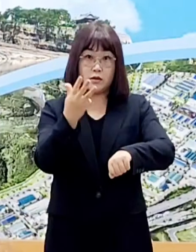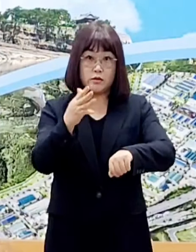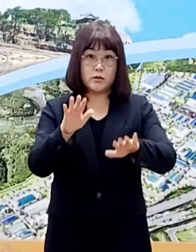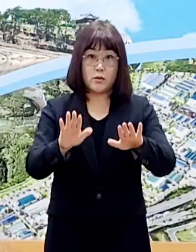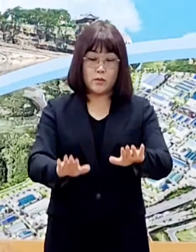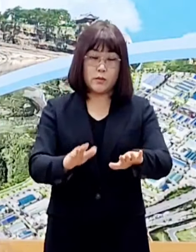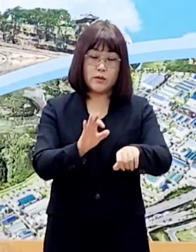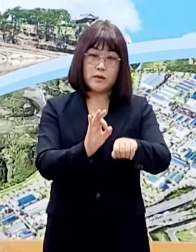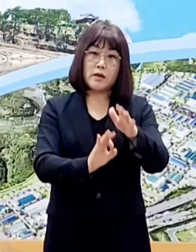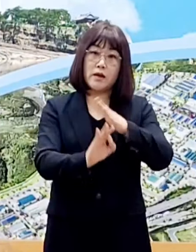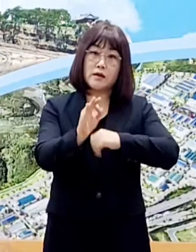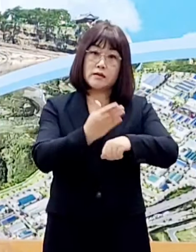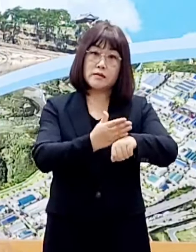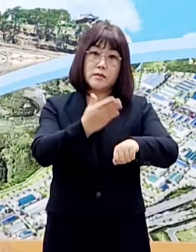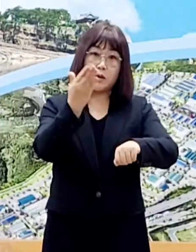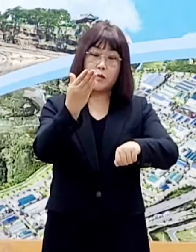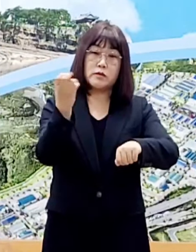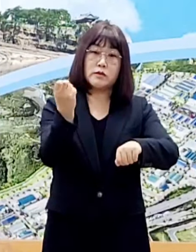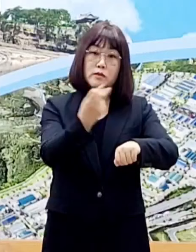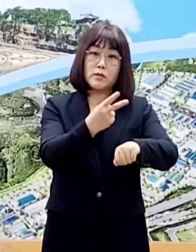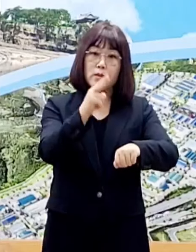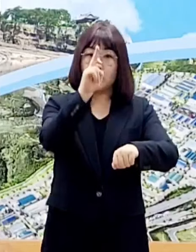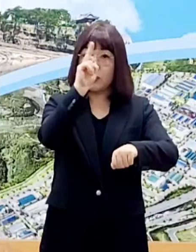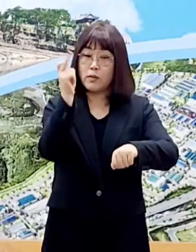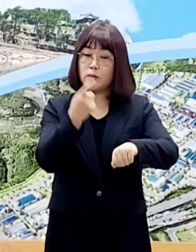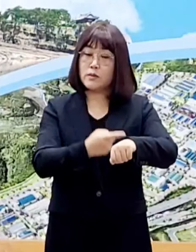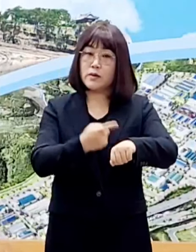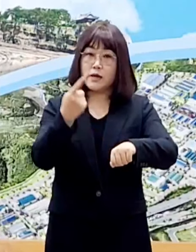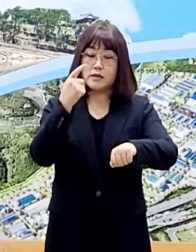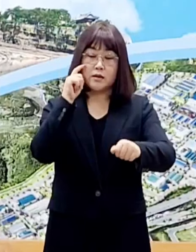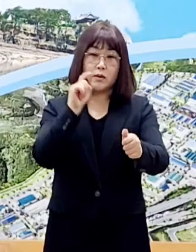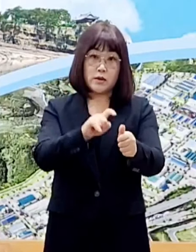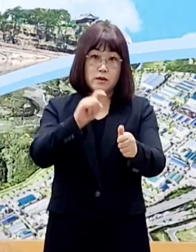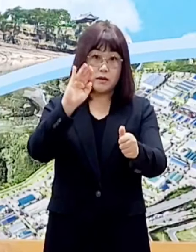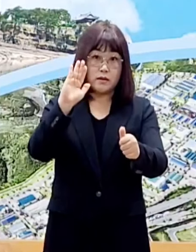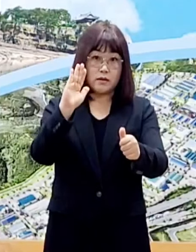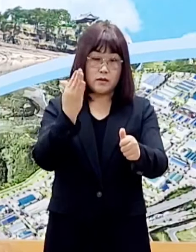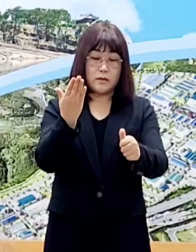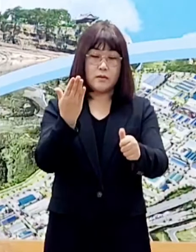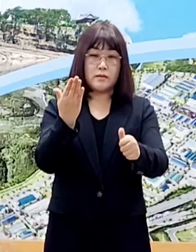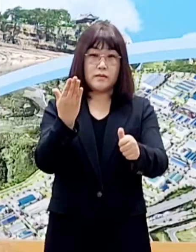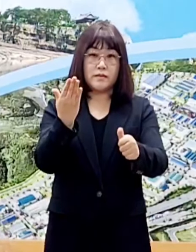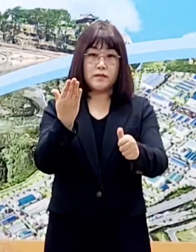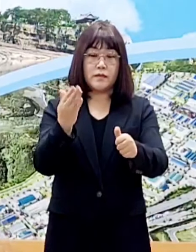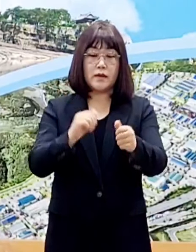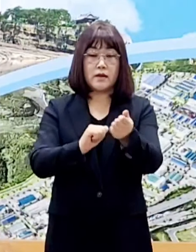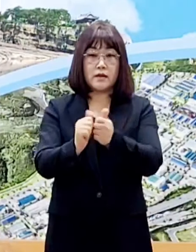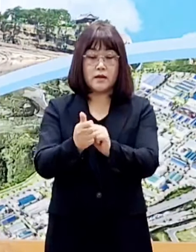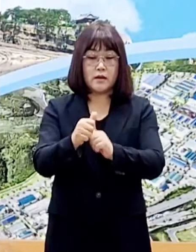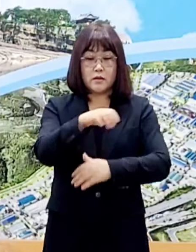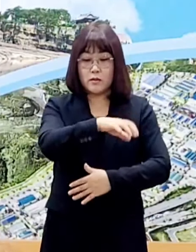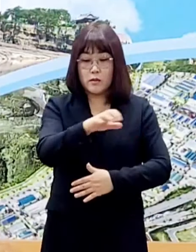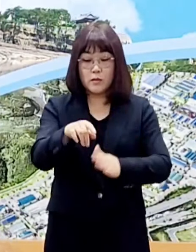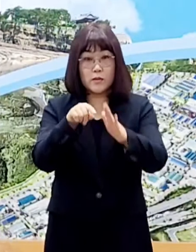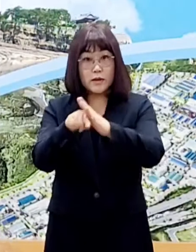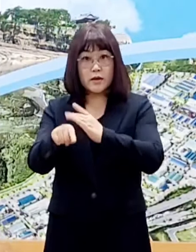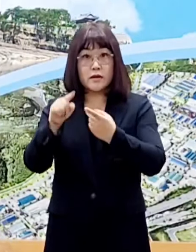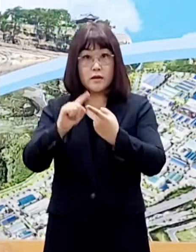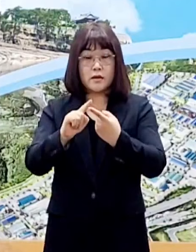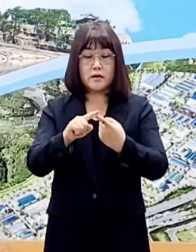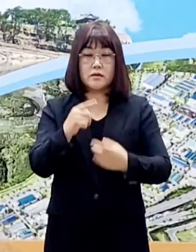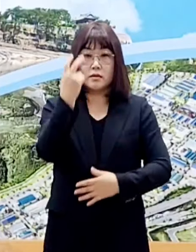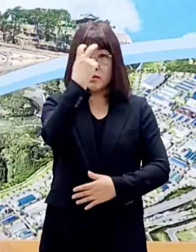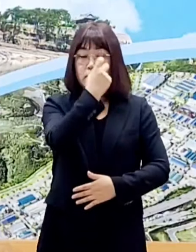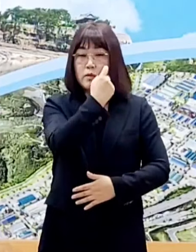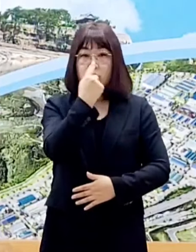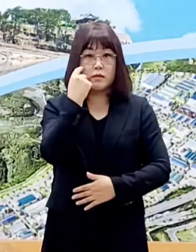오늘 오전 9시 및 오후 1시경 양성 판정을 받았으며 이동 동선 및 접촉자, 동선